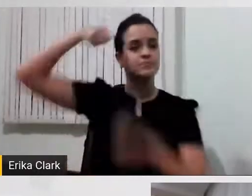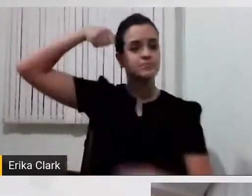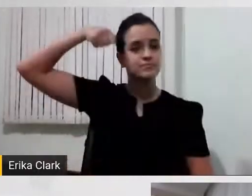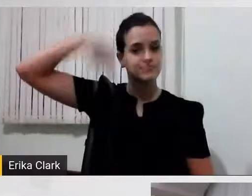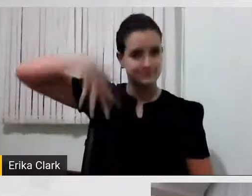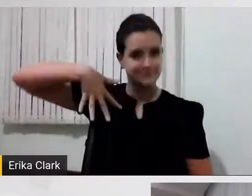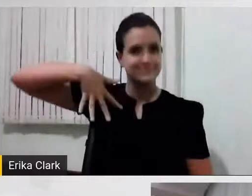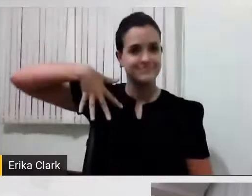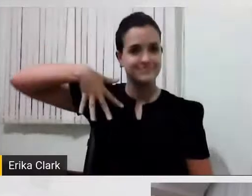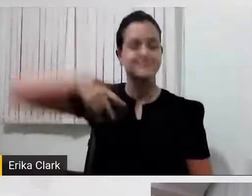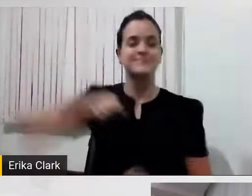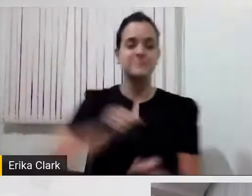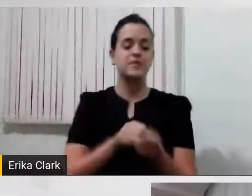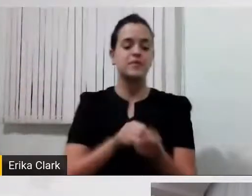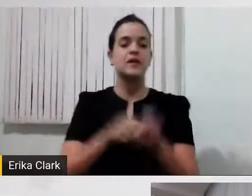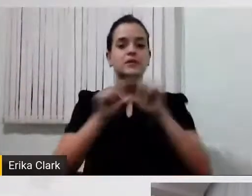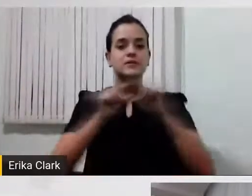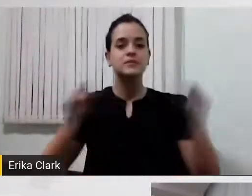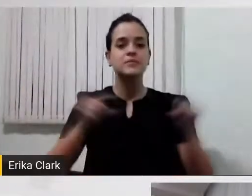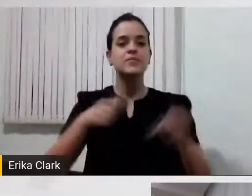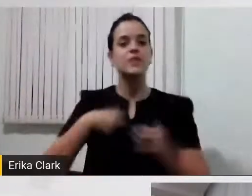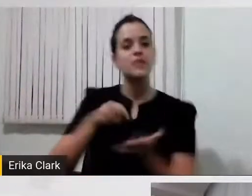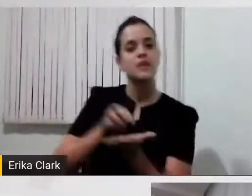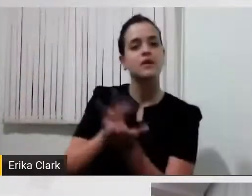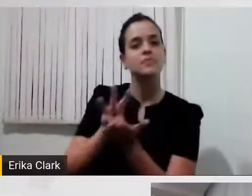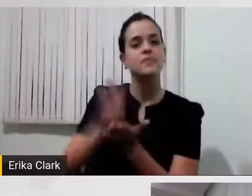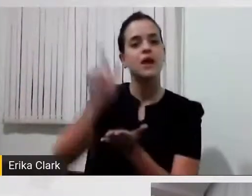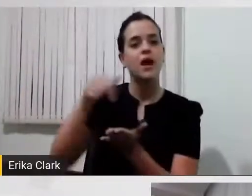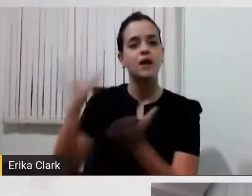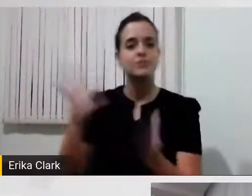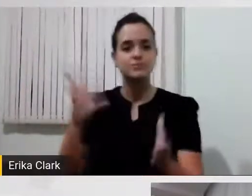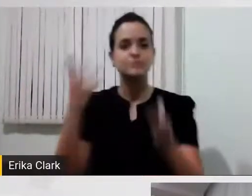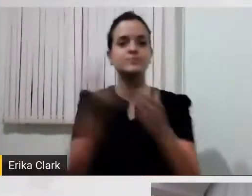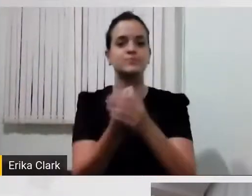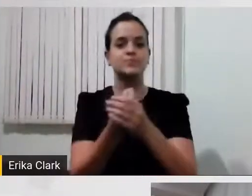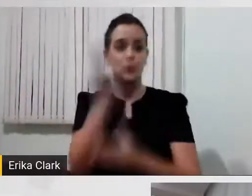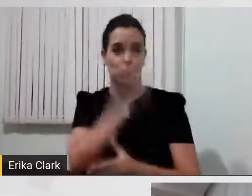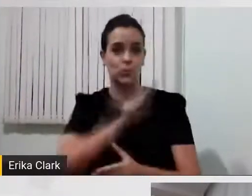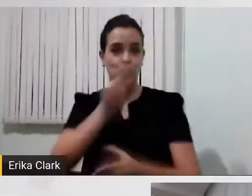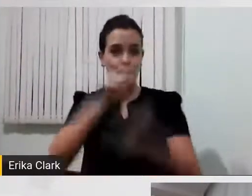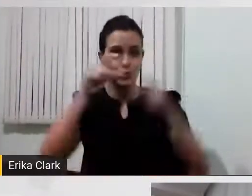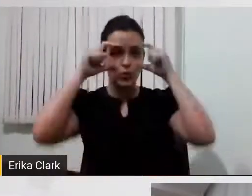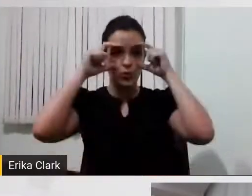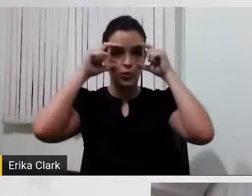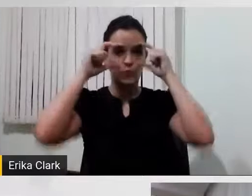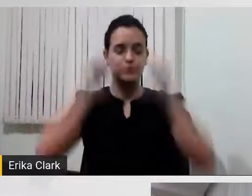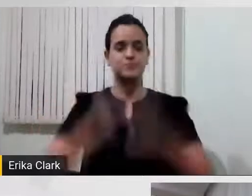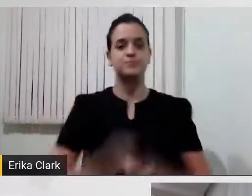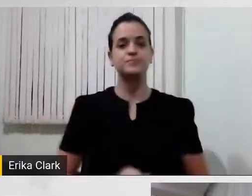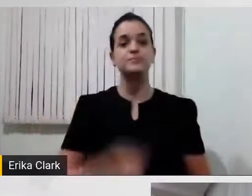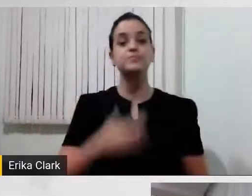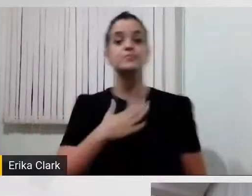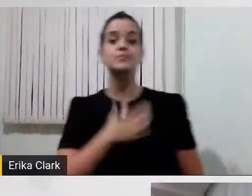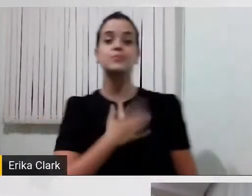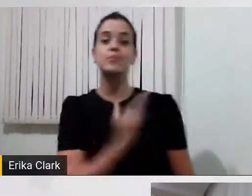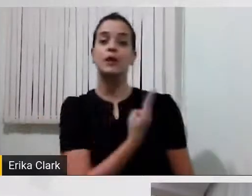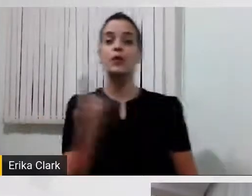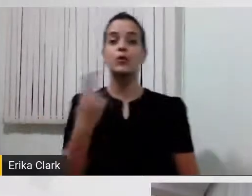Inclusivo e uso óculos. Eu sou o Eduardo Fernandes Paes,